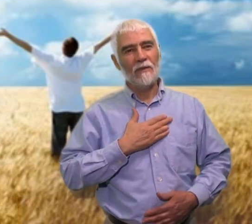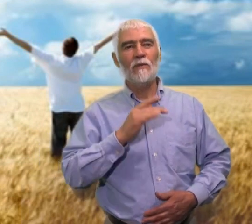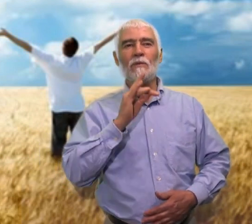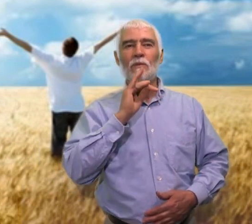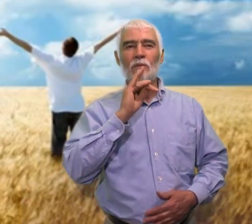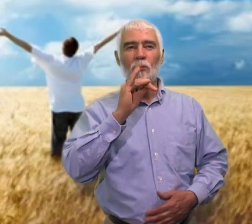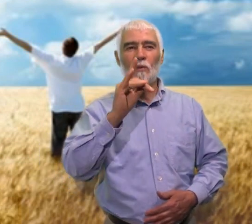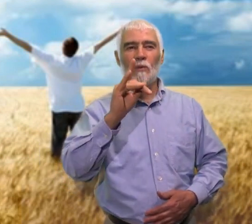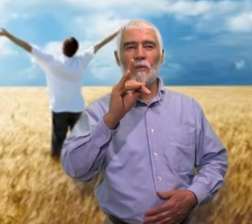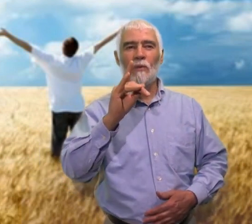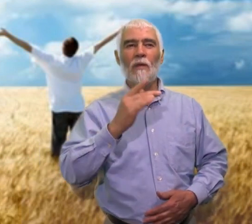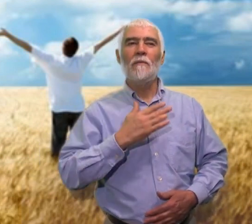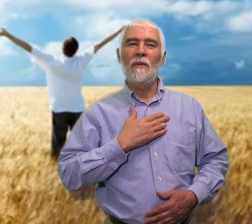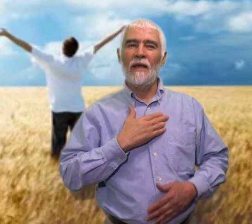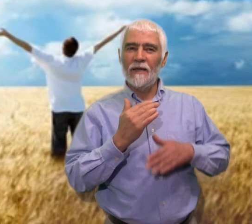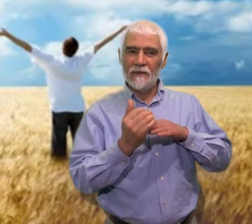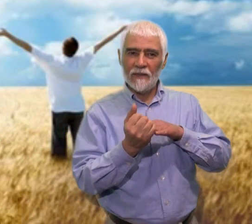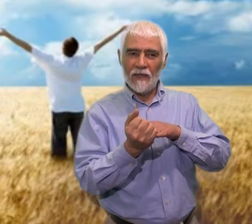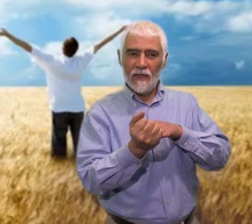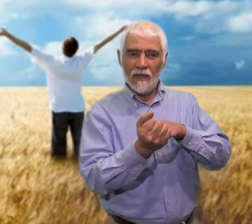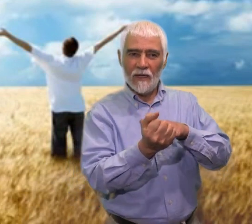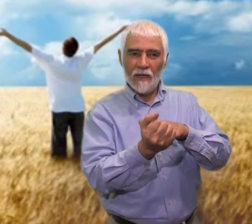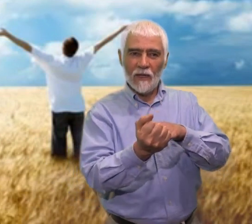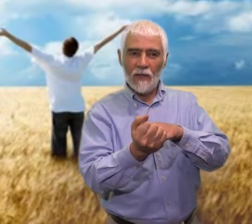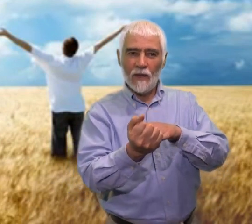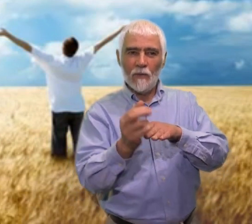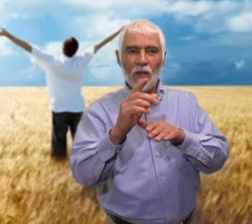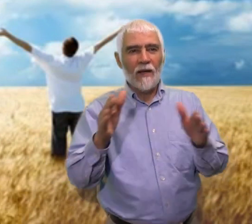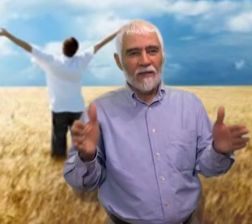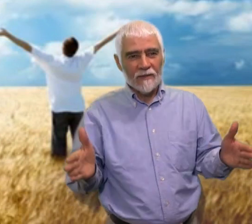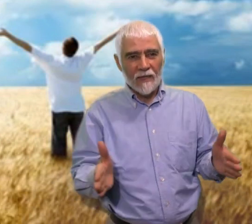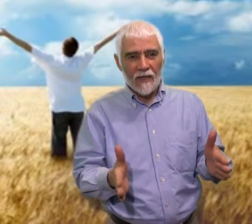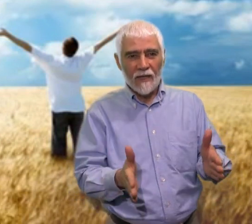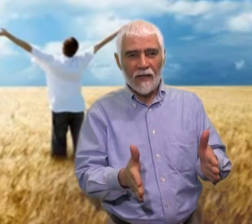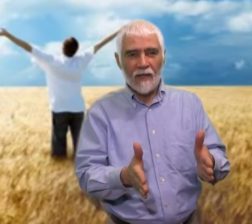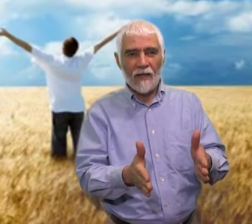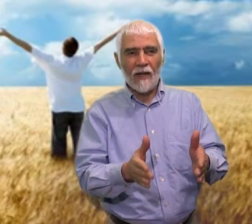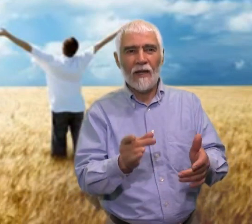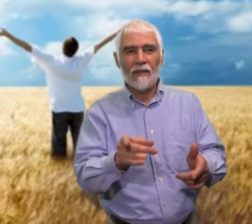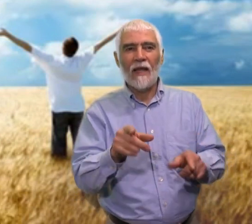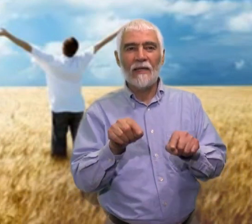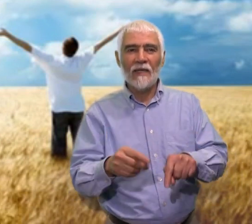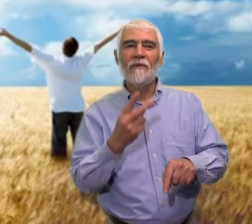tú me guías por las cenas de esta vida,